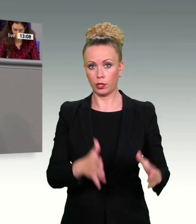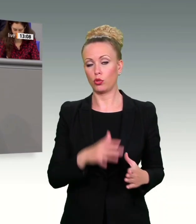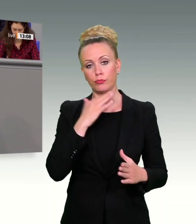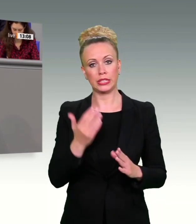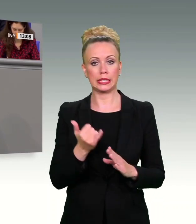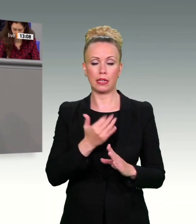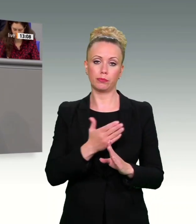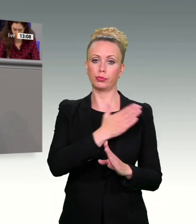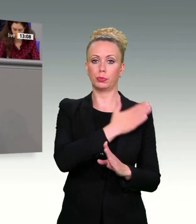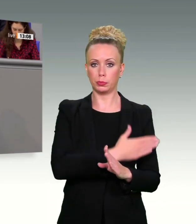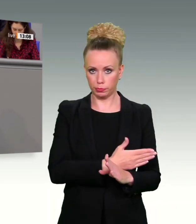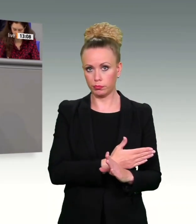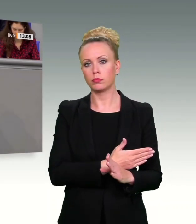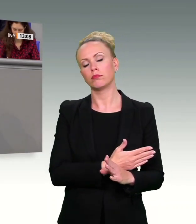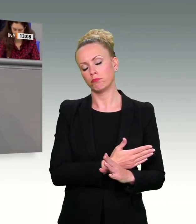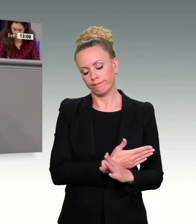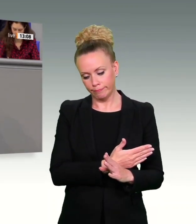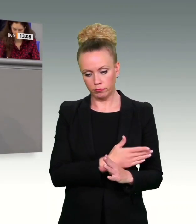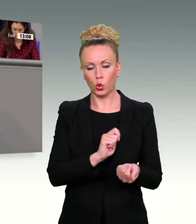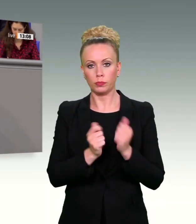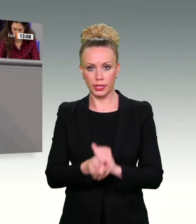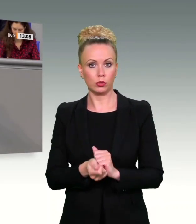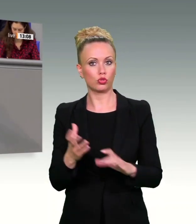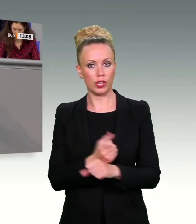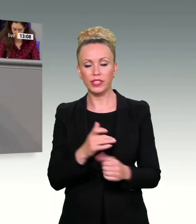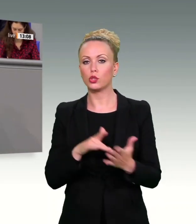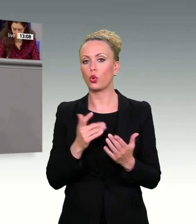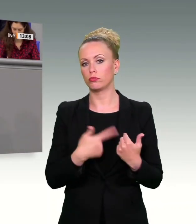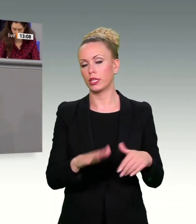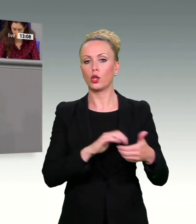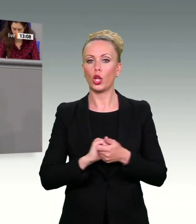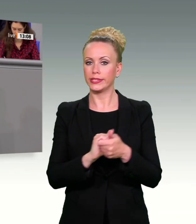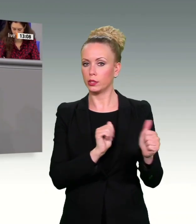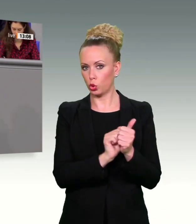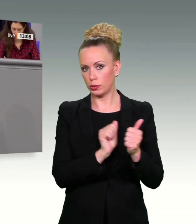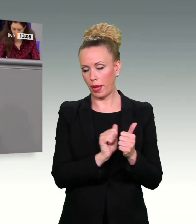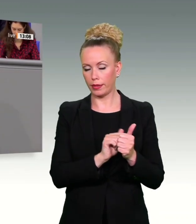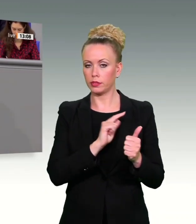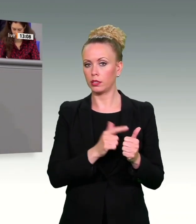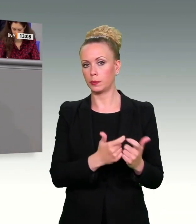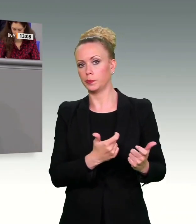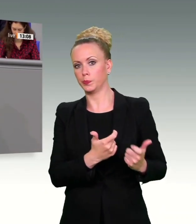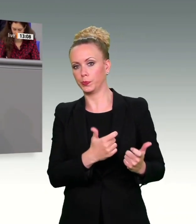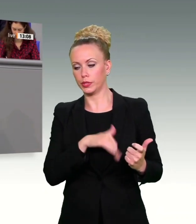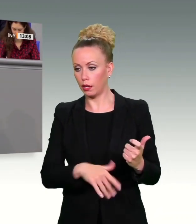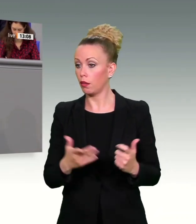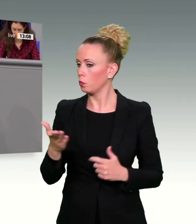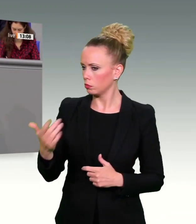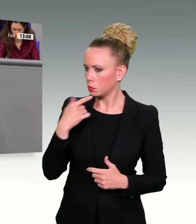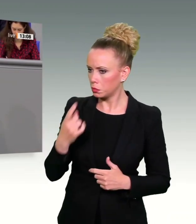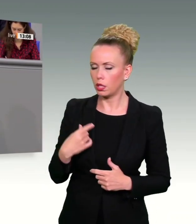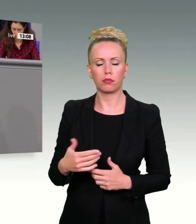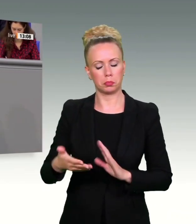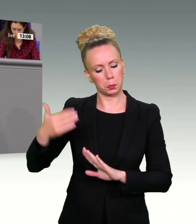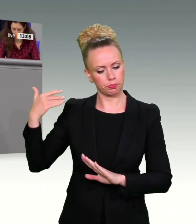ermöglicht haben. Sie greifen mit Ihrer Einlassung zugleich zwölf Jahre SPD und vier Jahre FDP-Mitregierung an. Das können Sie in der Ampel